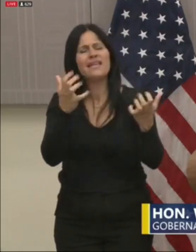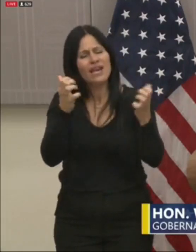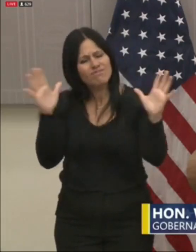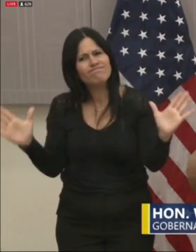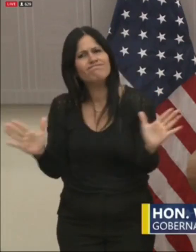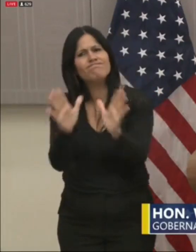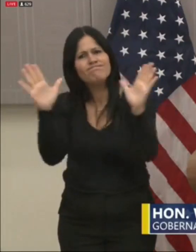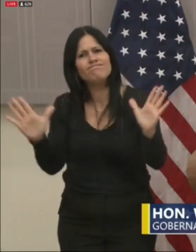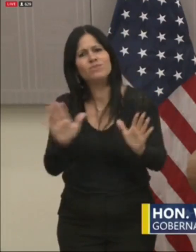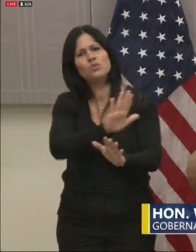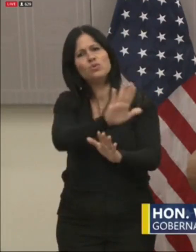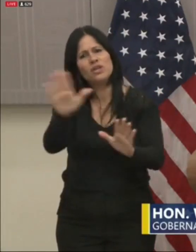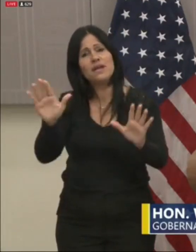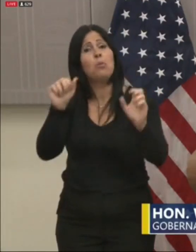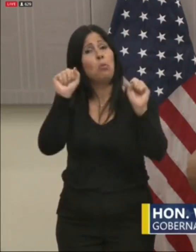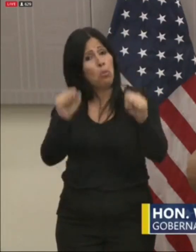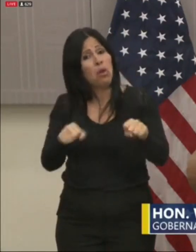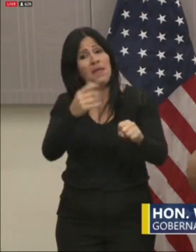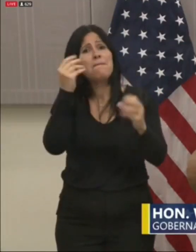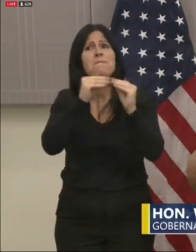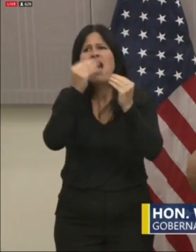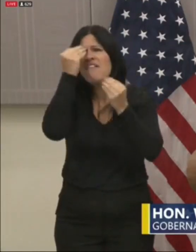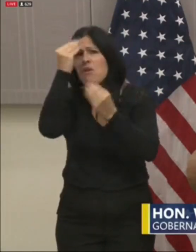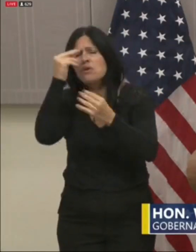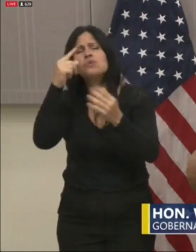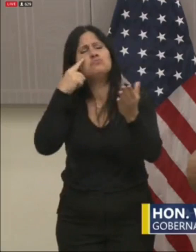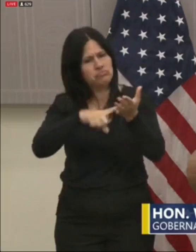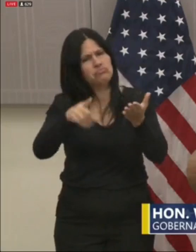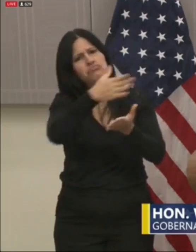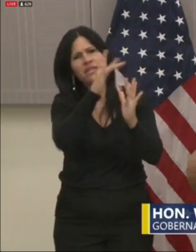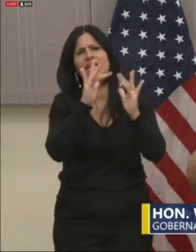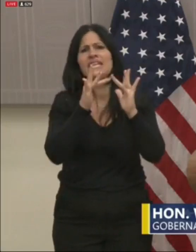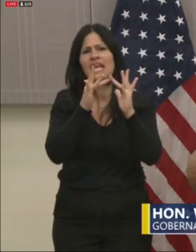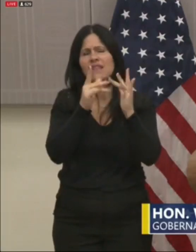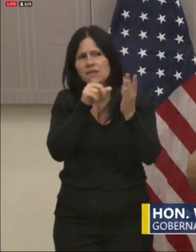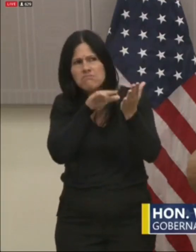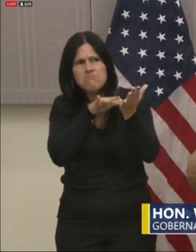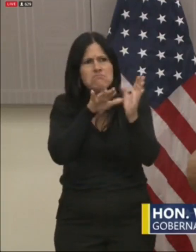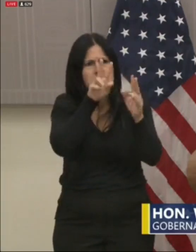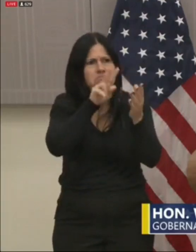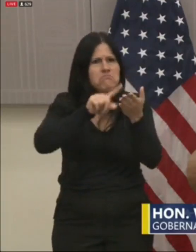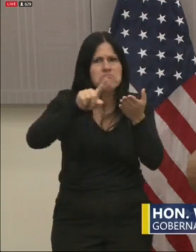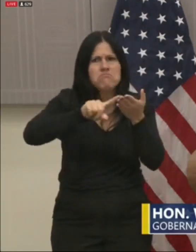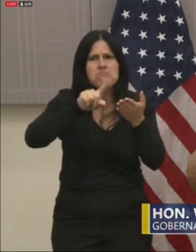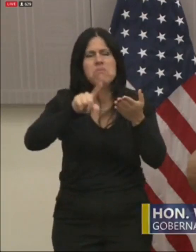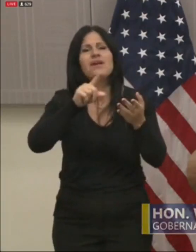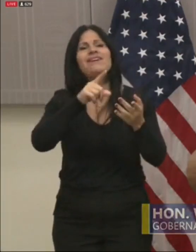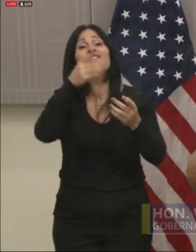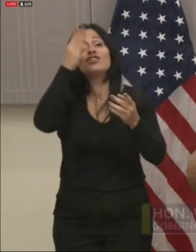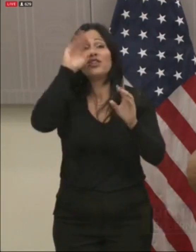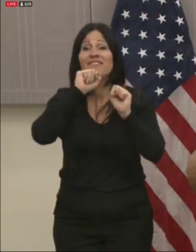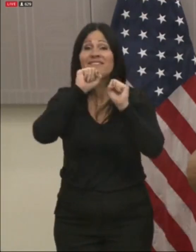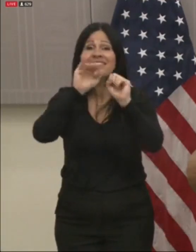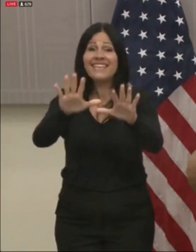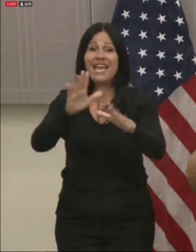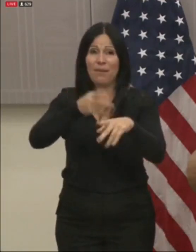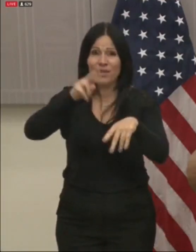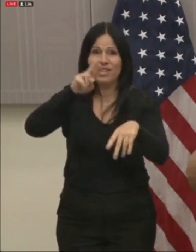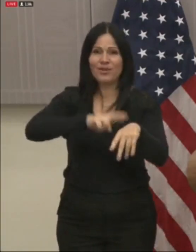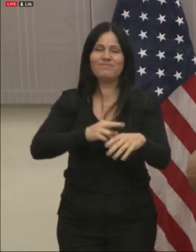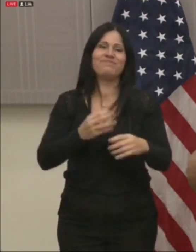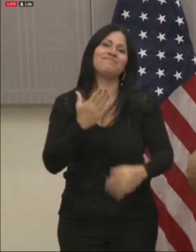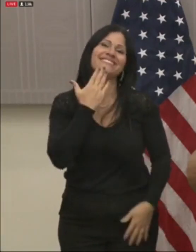sociales para que examinen la orden ejecutiva. Que Dios bendiga a nuestro Puerto Rico. Muchas gracias.